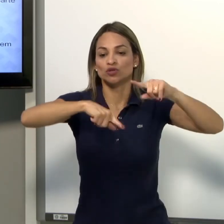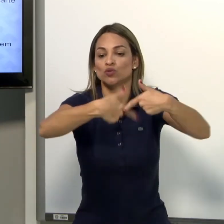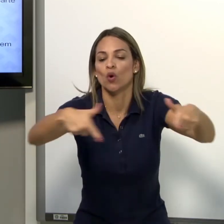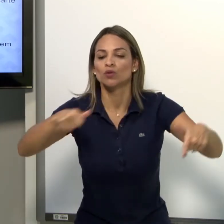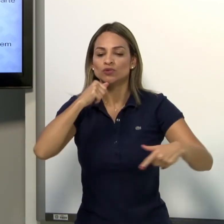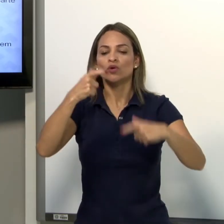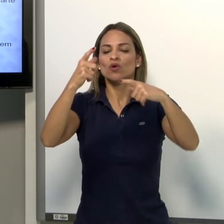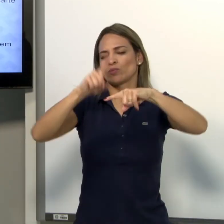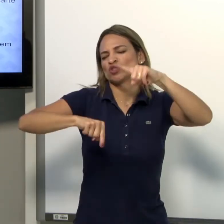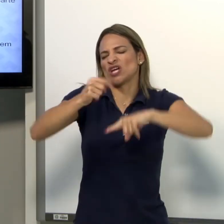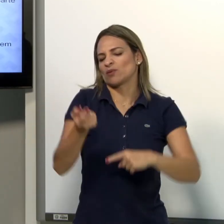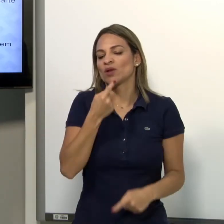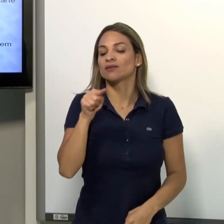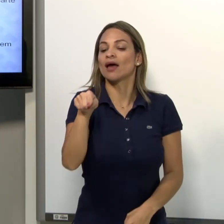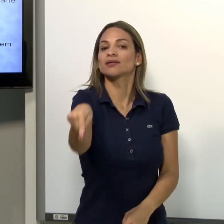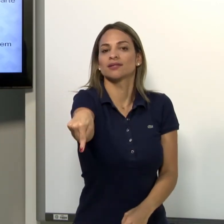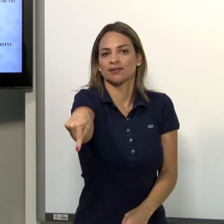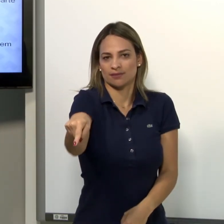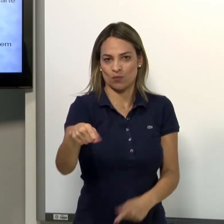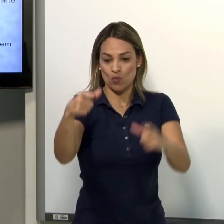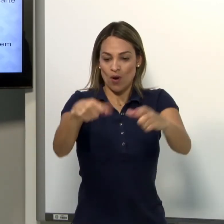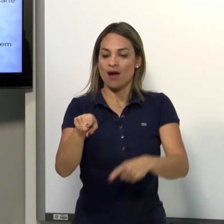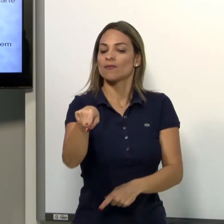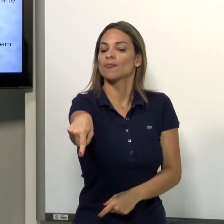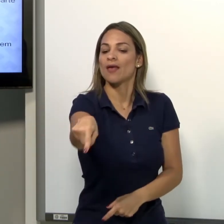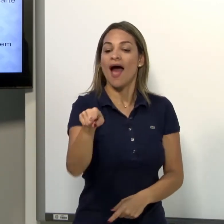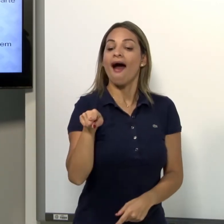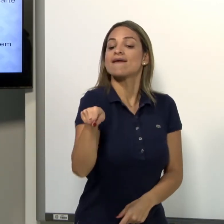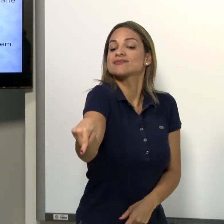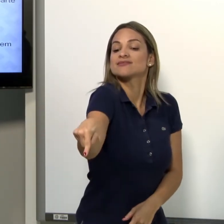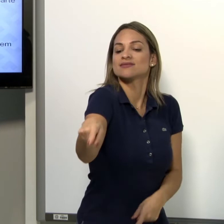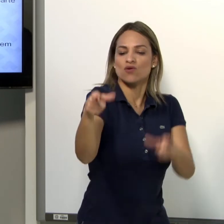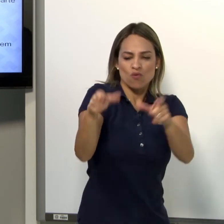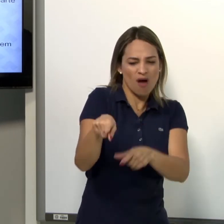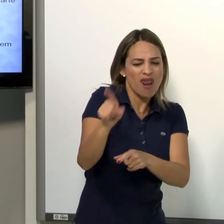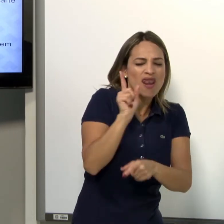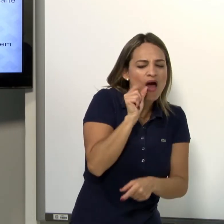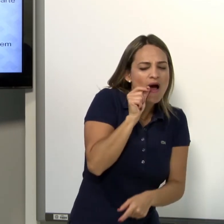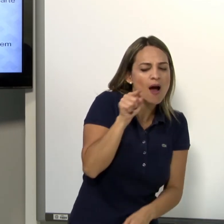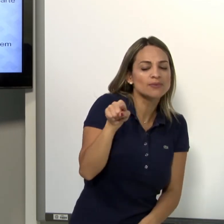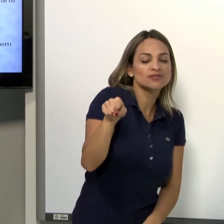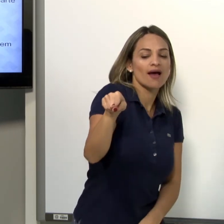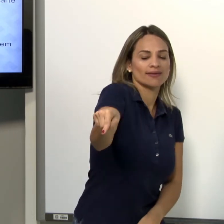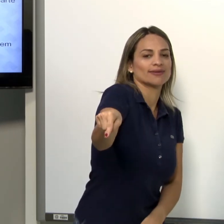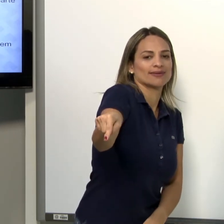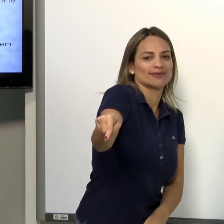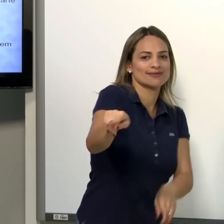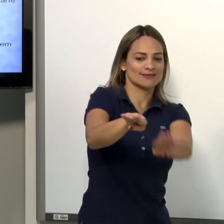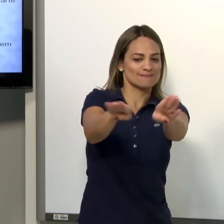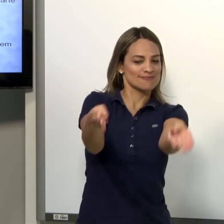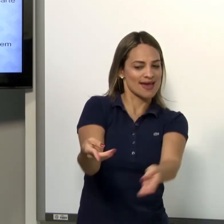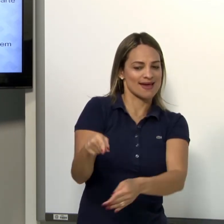e relacionado a outro objeto. Por exemplo, tem um lápis ali em cima da mesa.